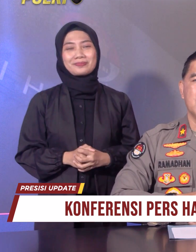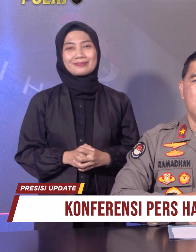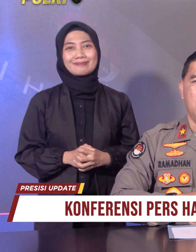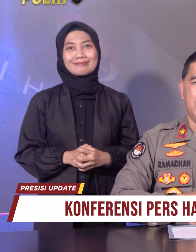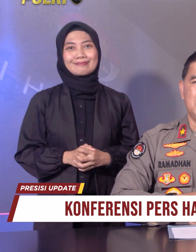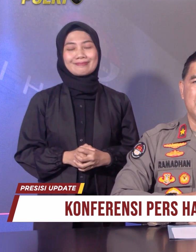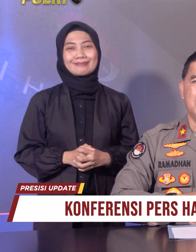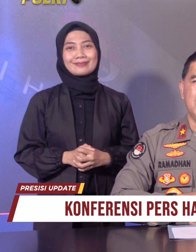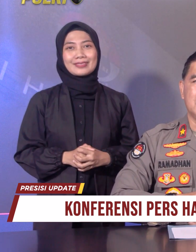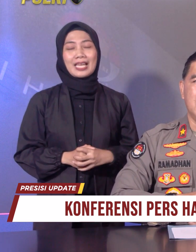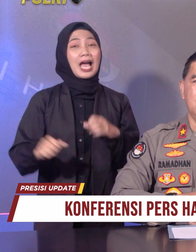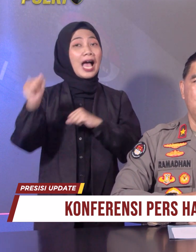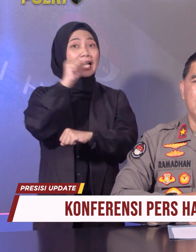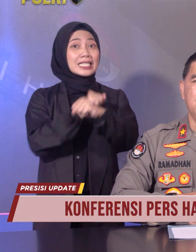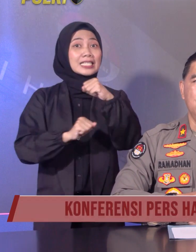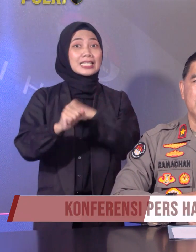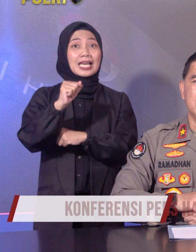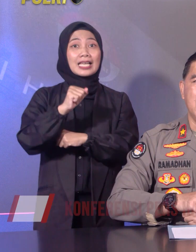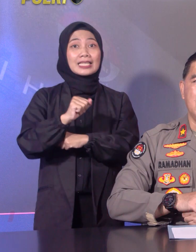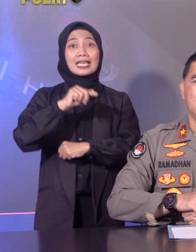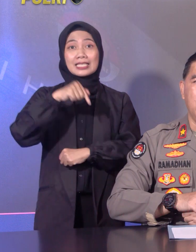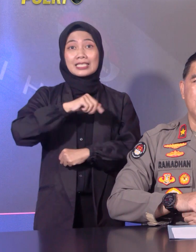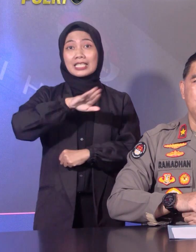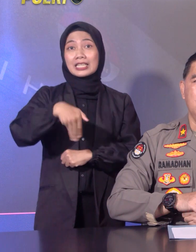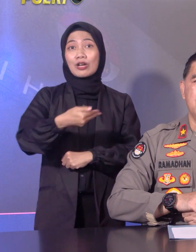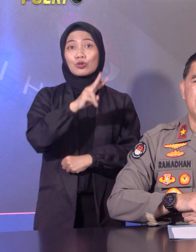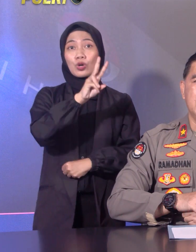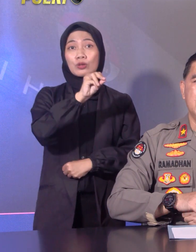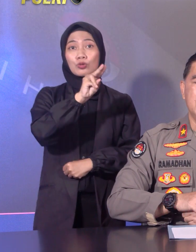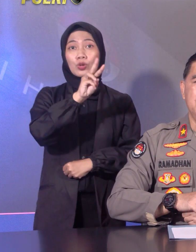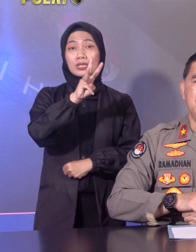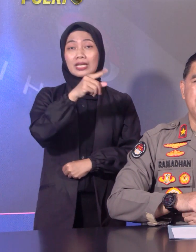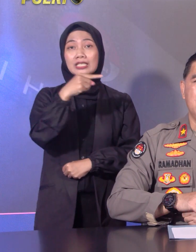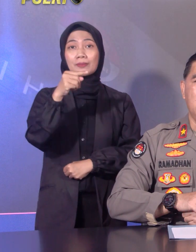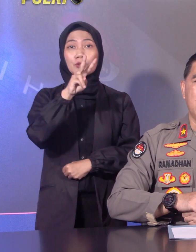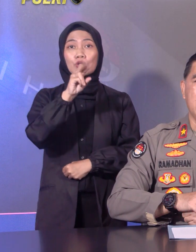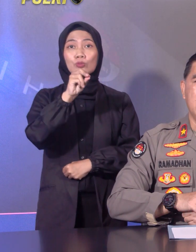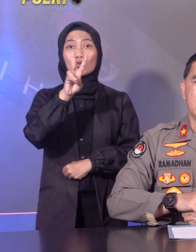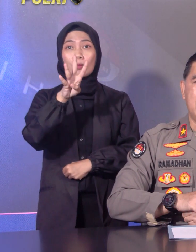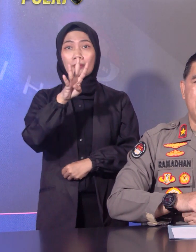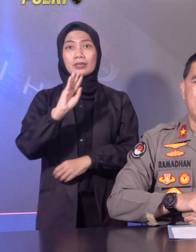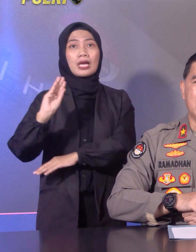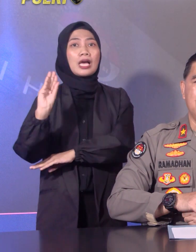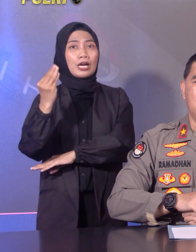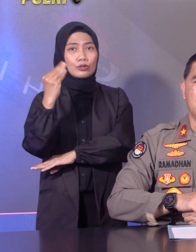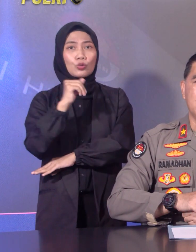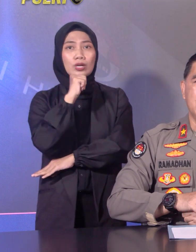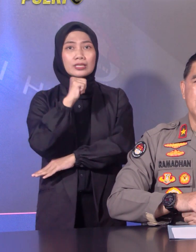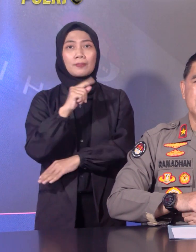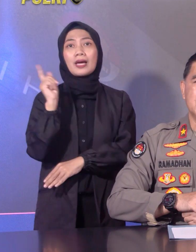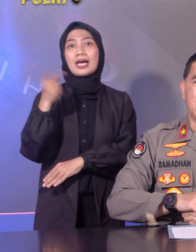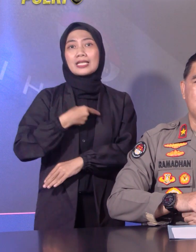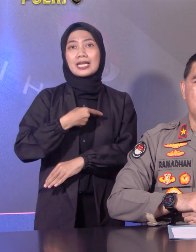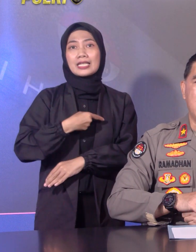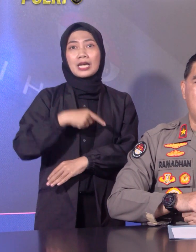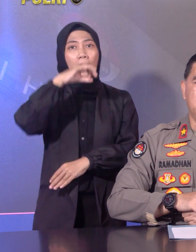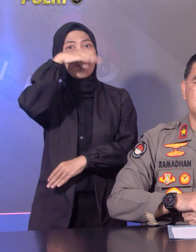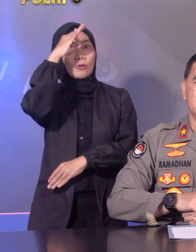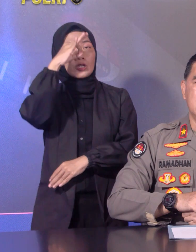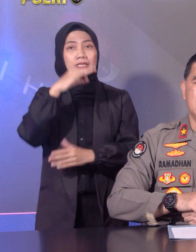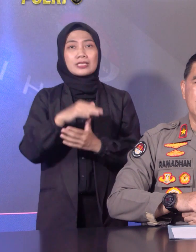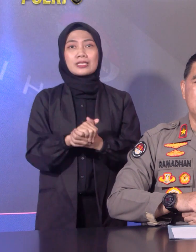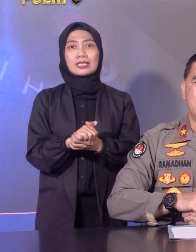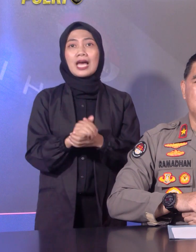Operasi Manta Brata 2023-2024 dipimpin oleh Kabah Harkam Polri selaku